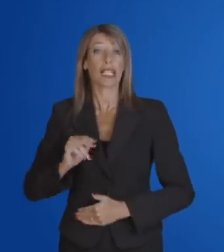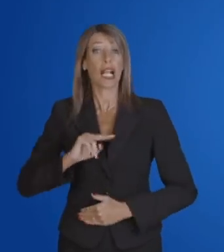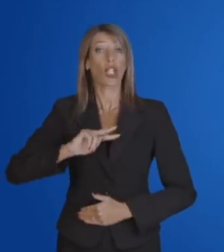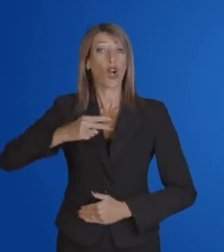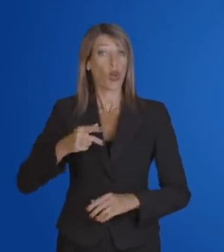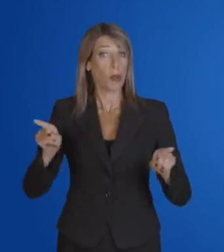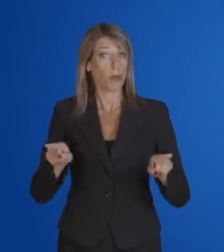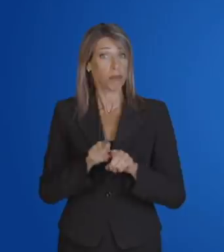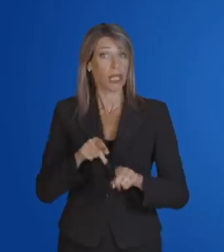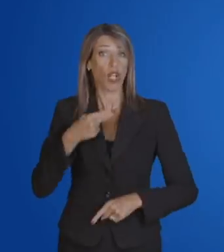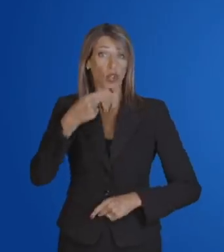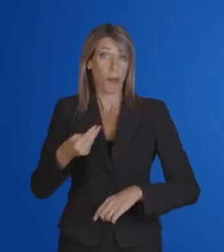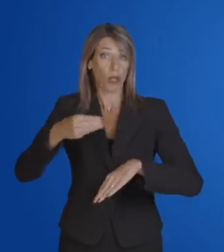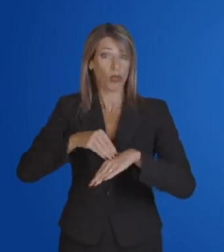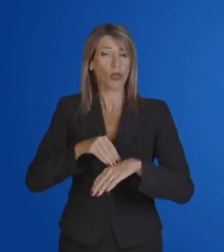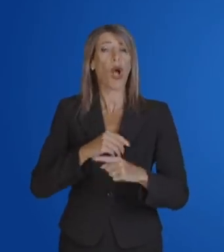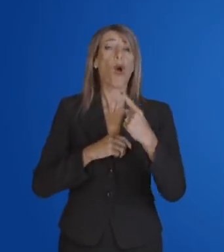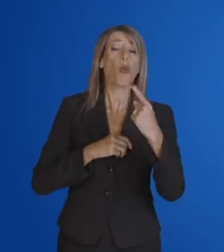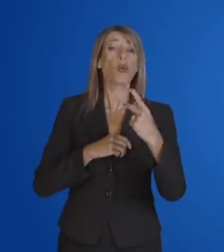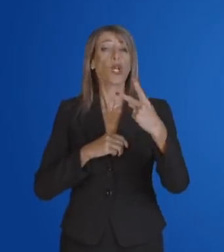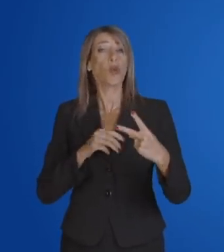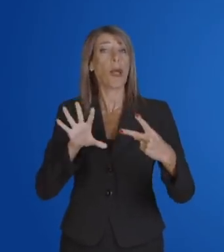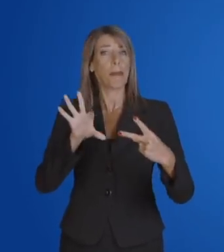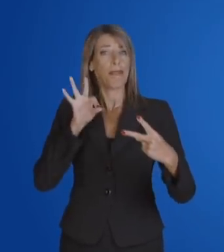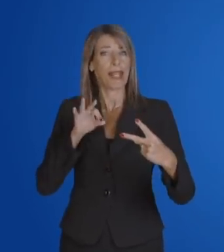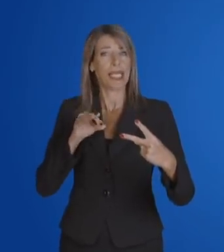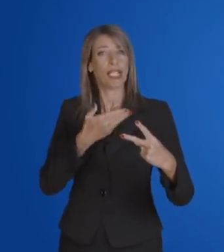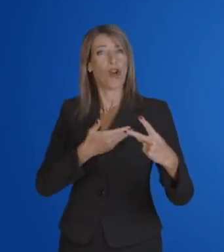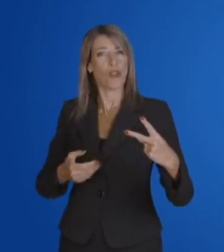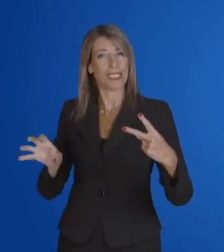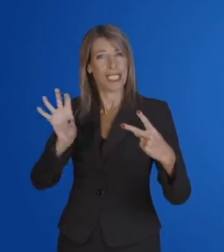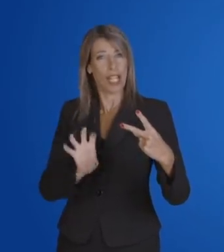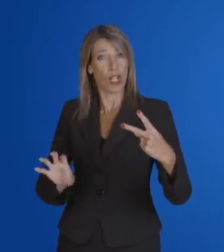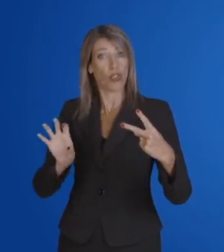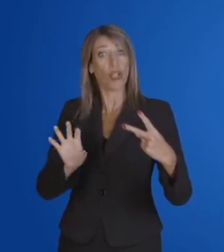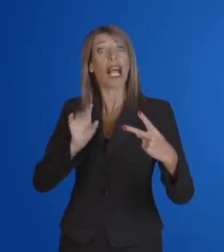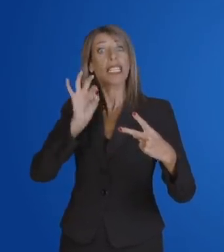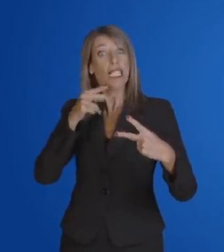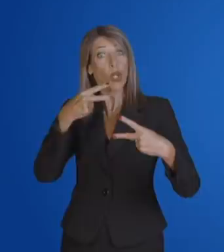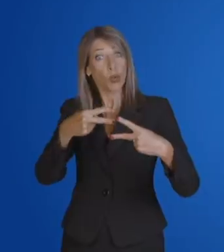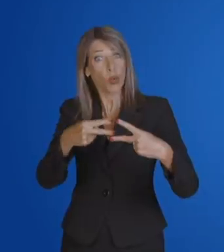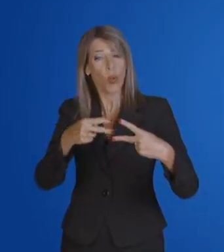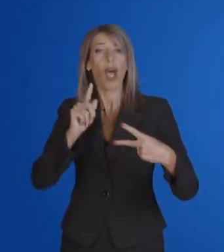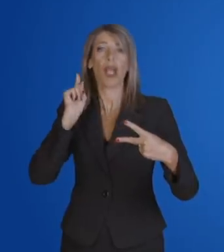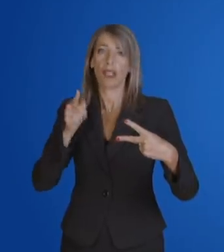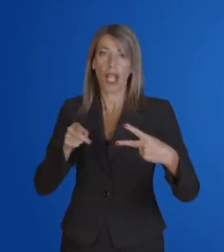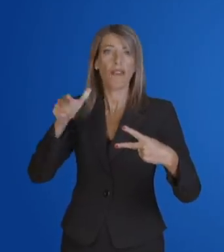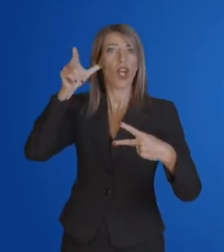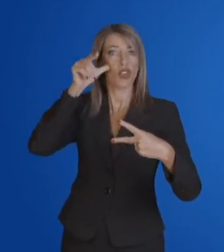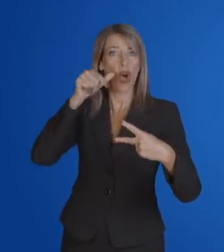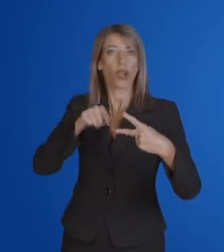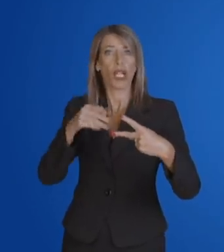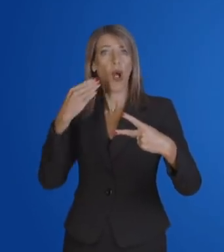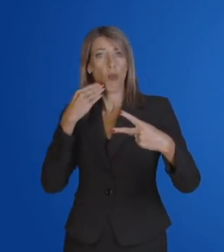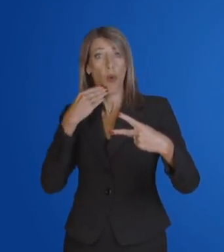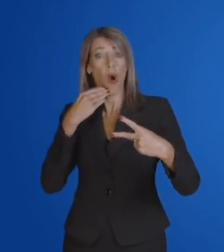una o due preferenze per i candidati e consigliere regionale della lista prescelta. In quest'ultimo caso devono essere di genere diverso, per